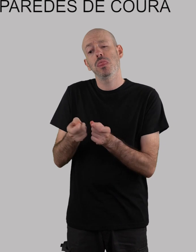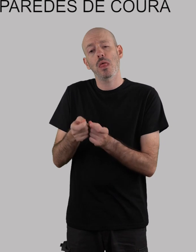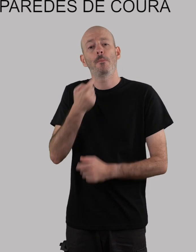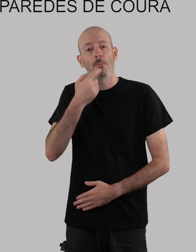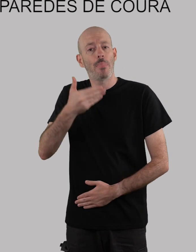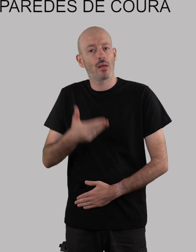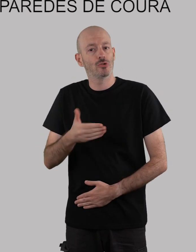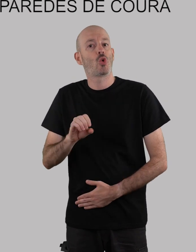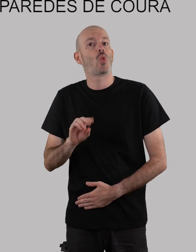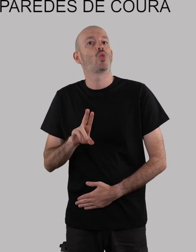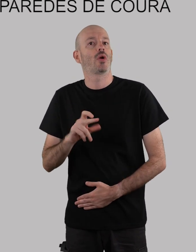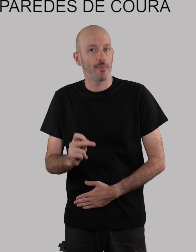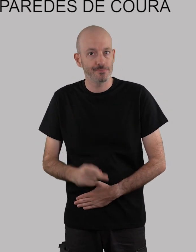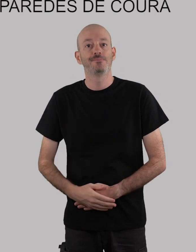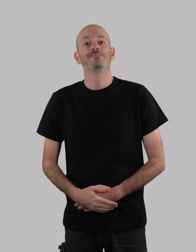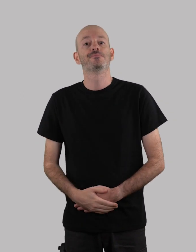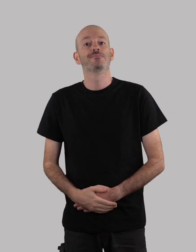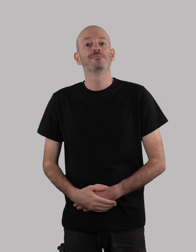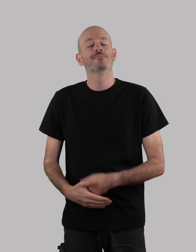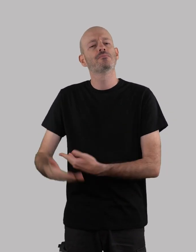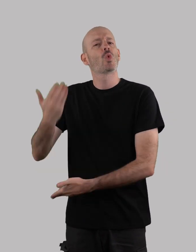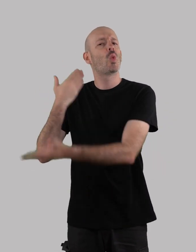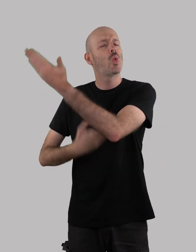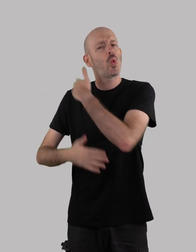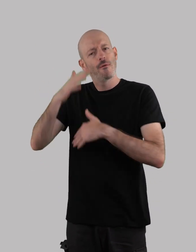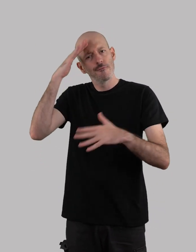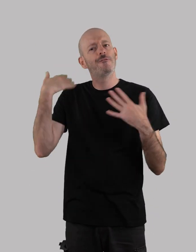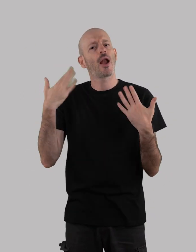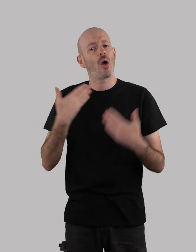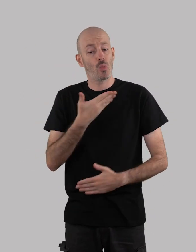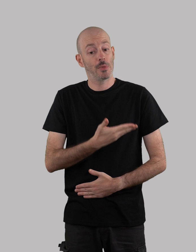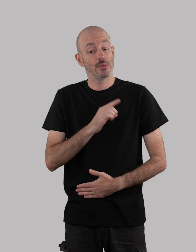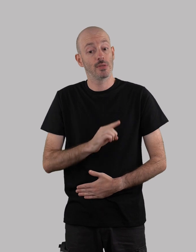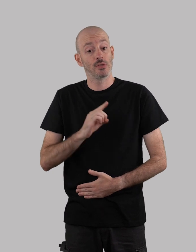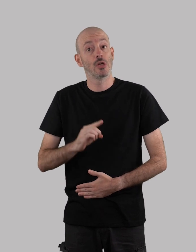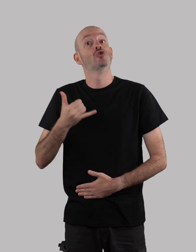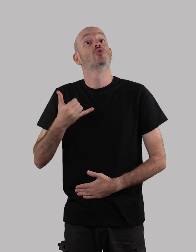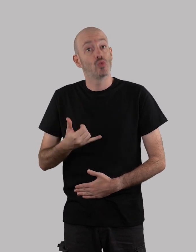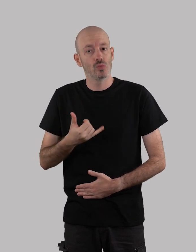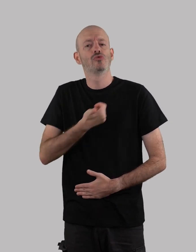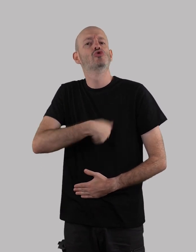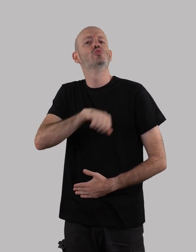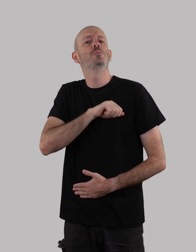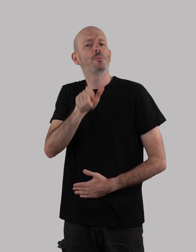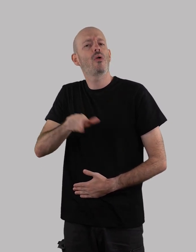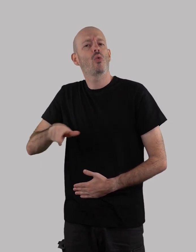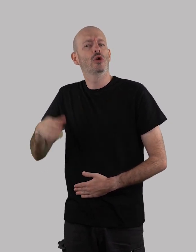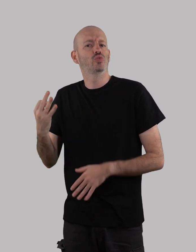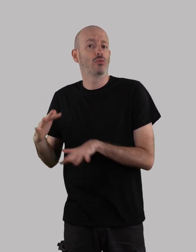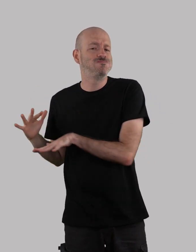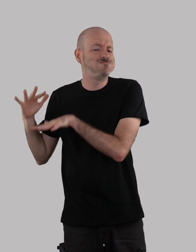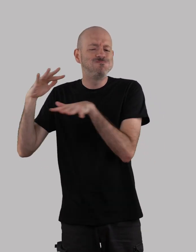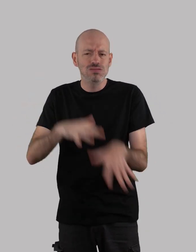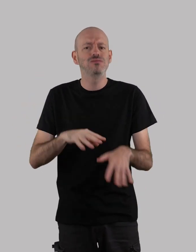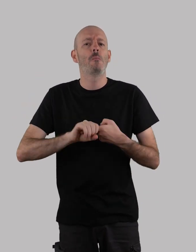Paredes de couro No verão de 1662, os espanhóis